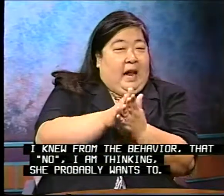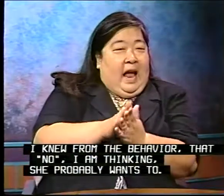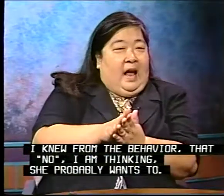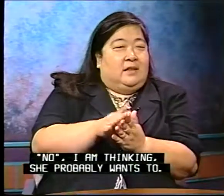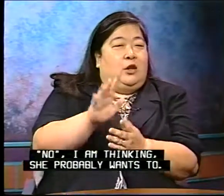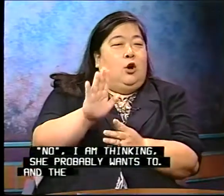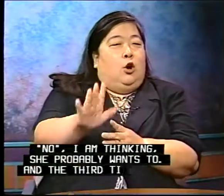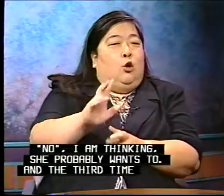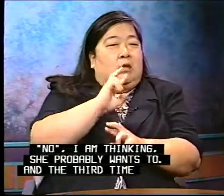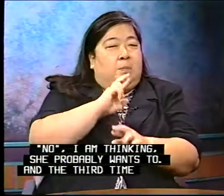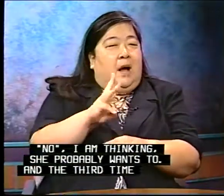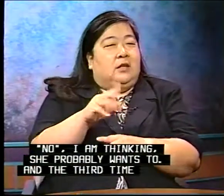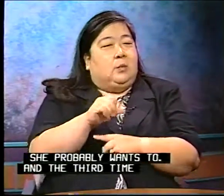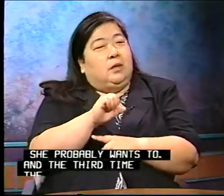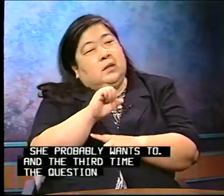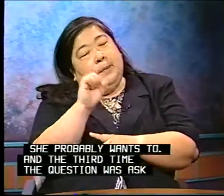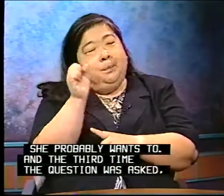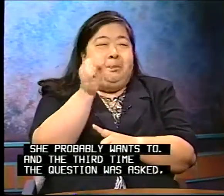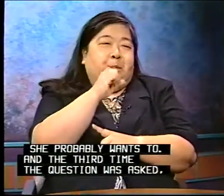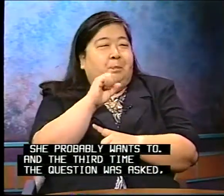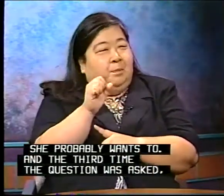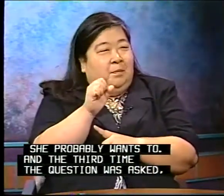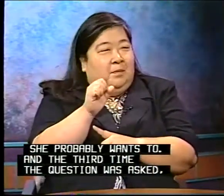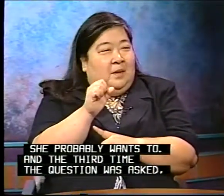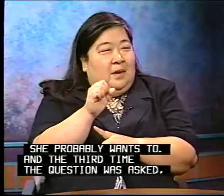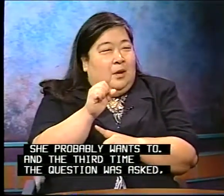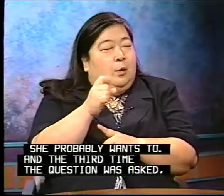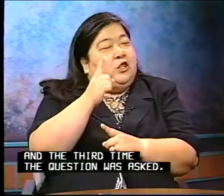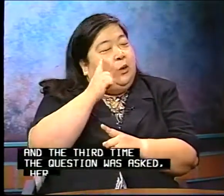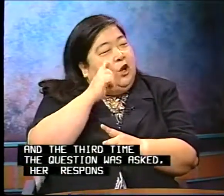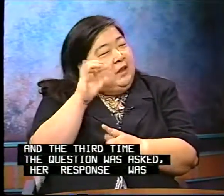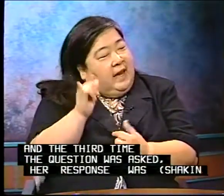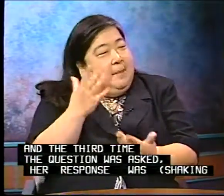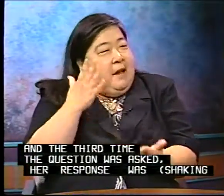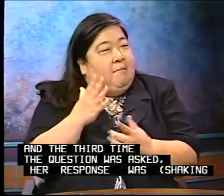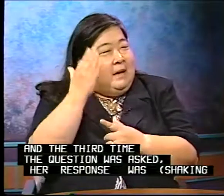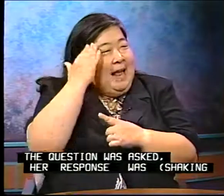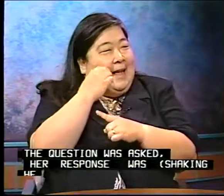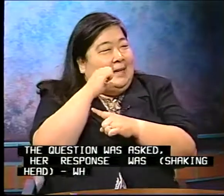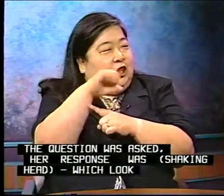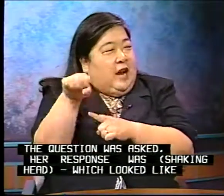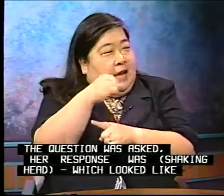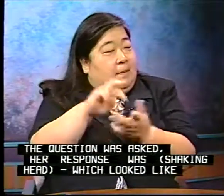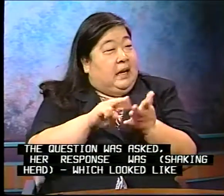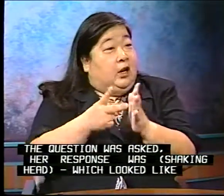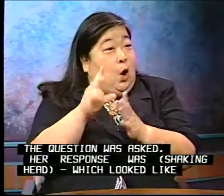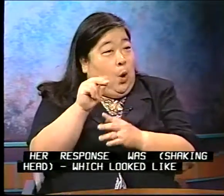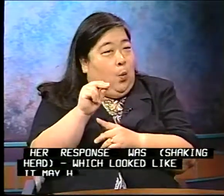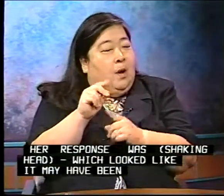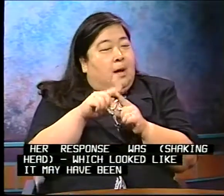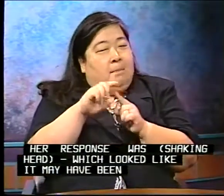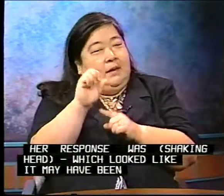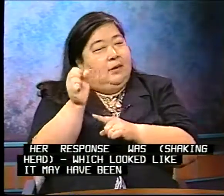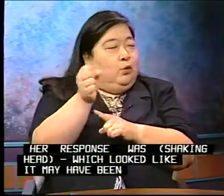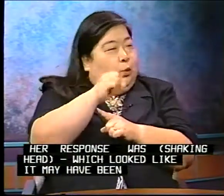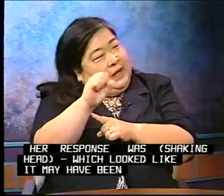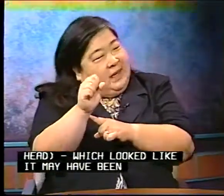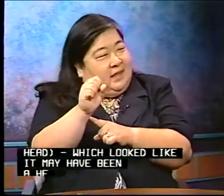asked, her response was, which looked like it may have been a head shake, meaning no, but the twist